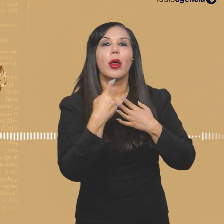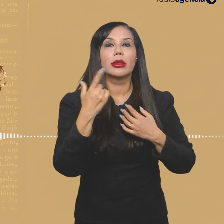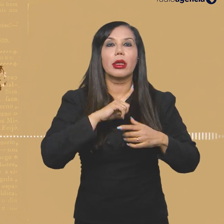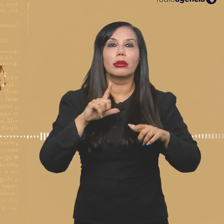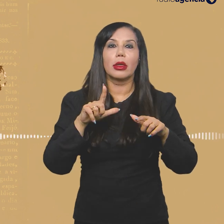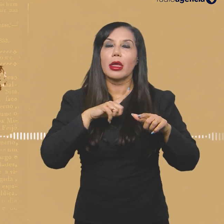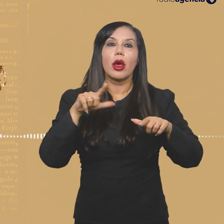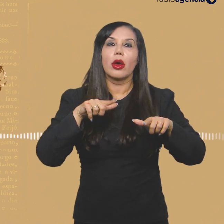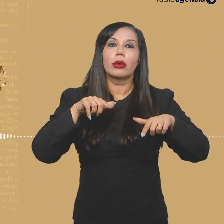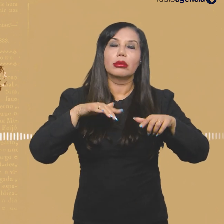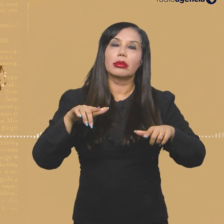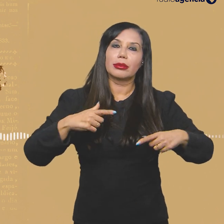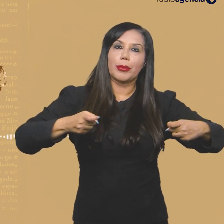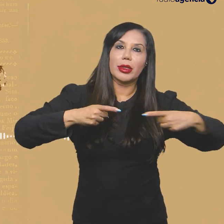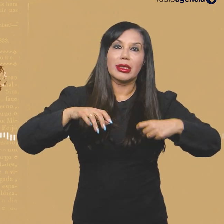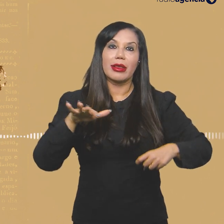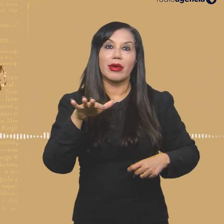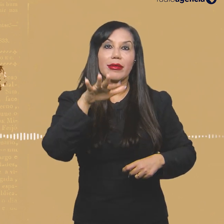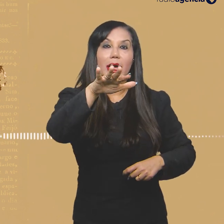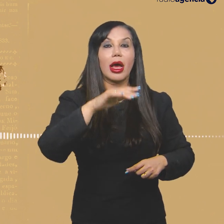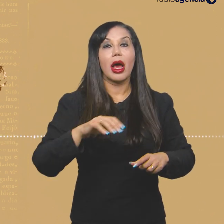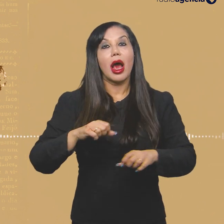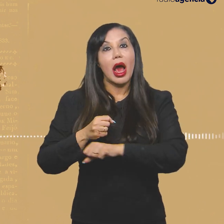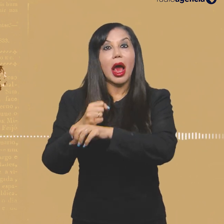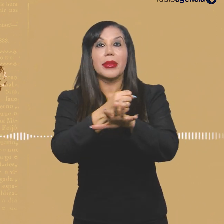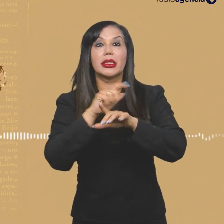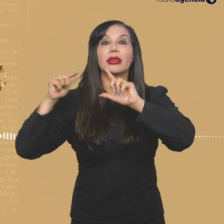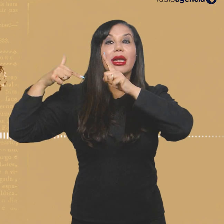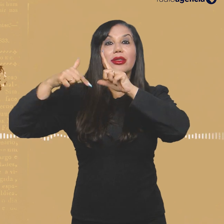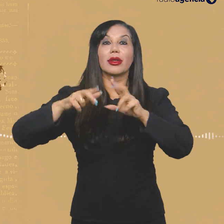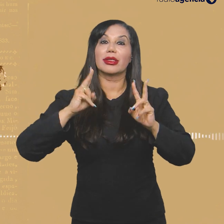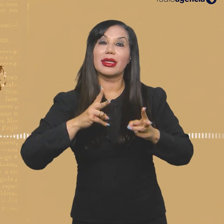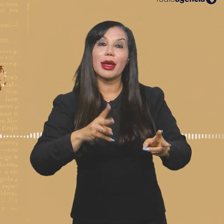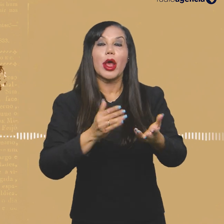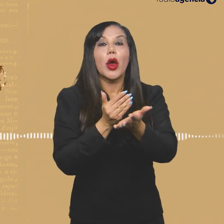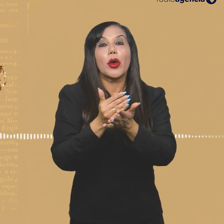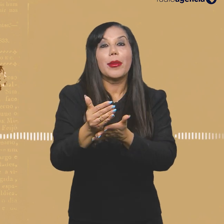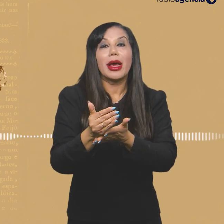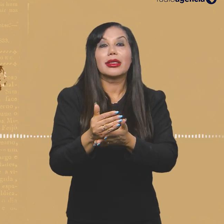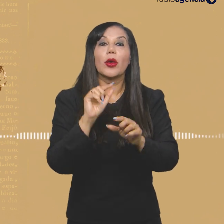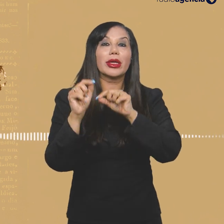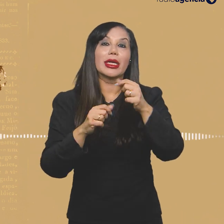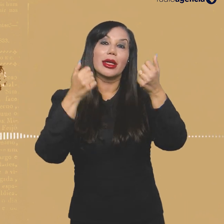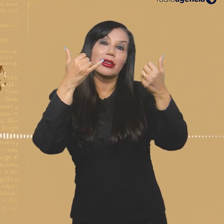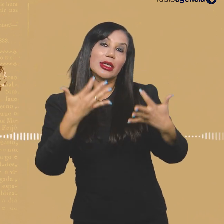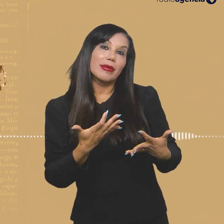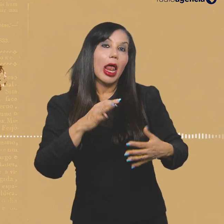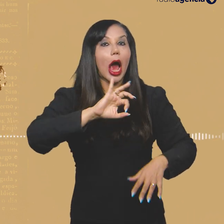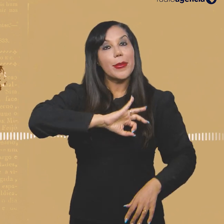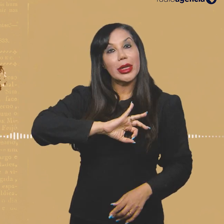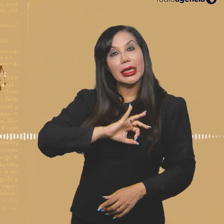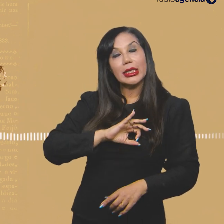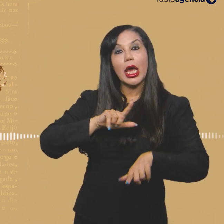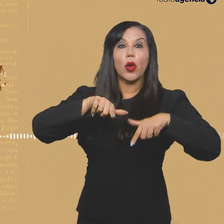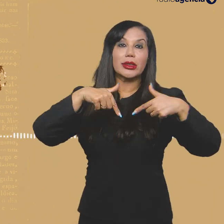exemplo, quando tem uma operação dentro de uma favela, a mídia tradicional sempre vai começar da onde? Ela vai falar,